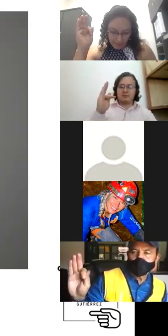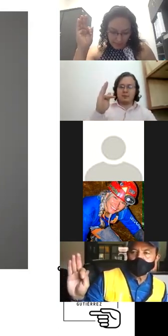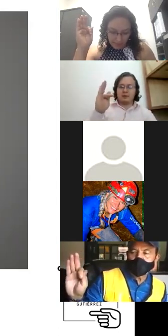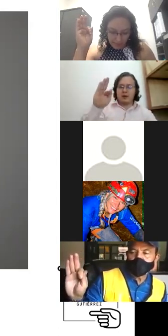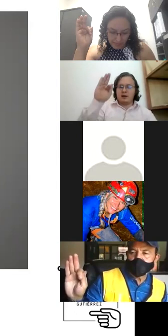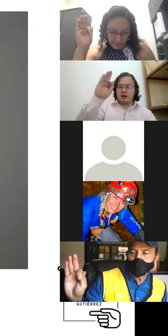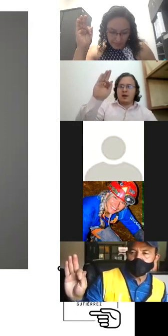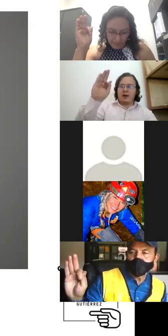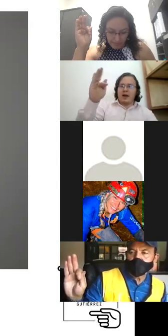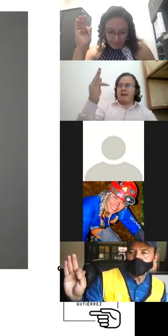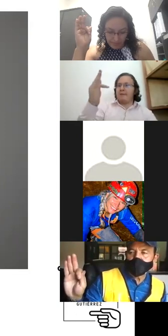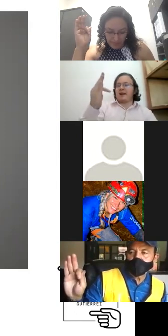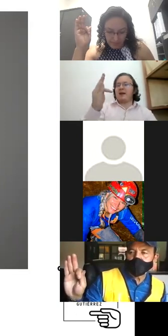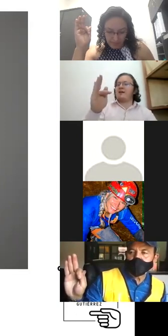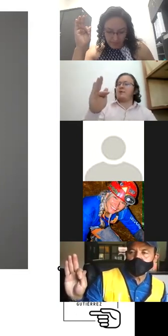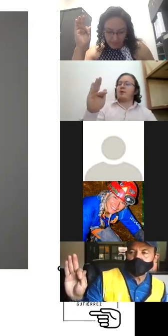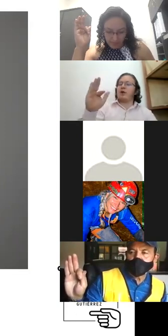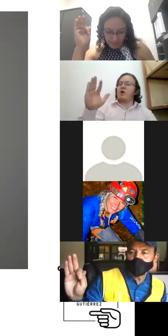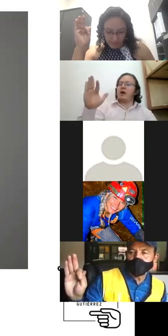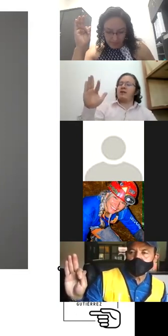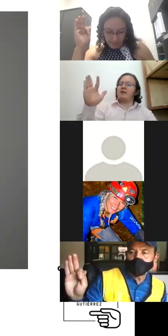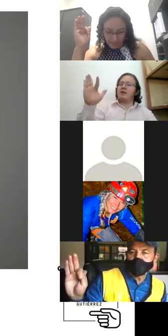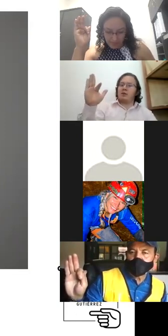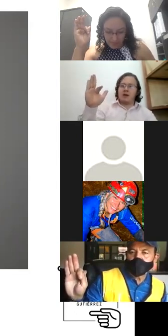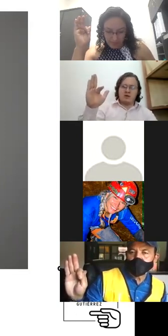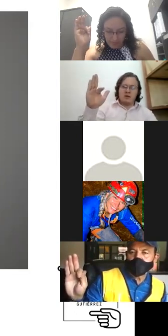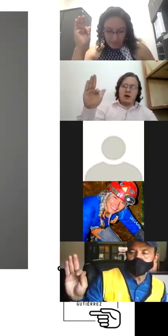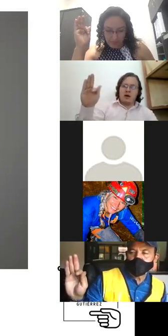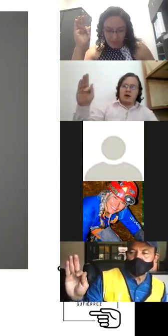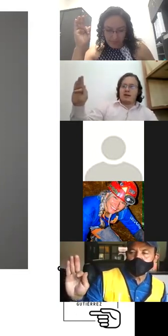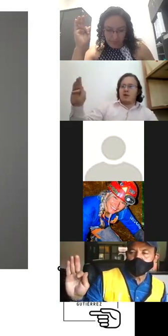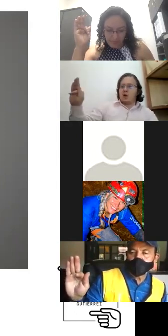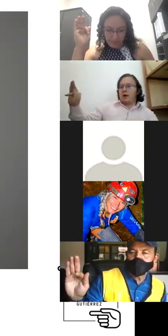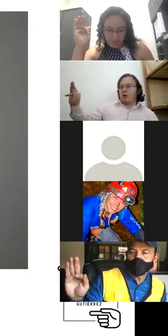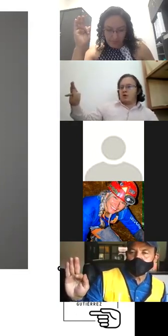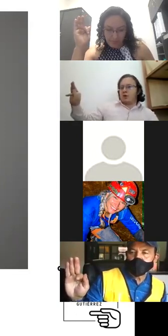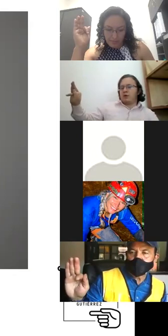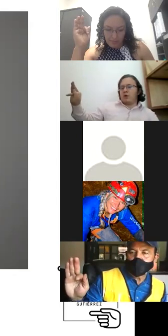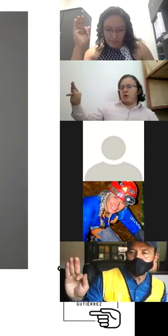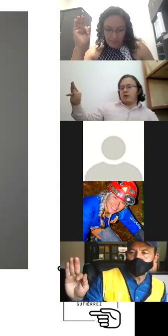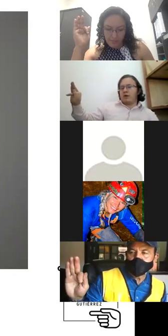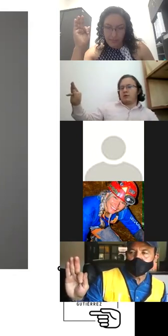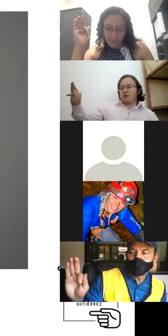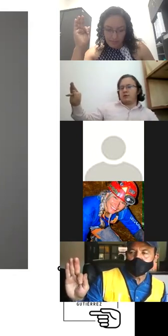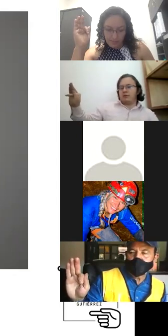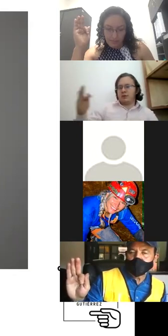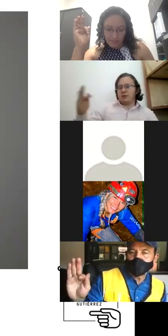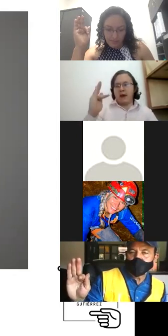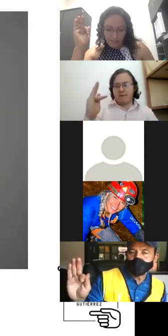¿sí? que más que nada es nuestro dedo índice doblado y haciendo una plus con nuestro dedo gordito ¿sí? F